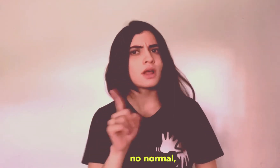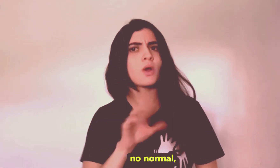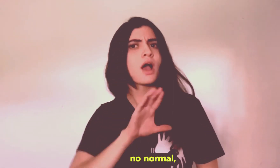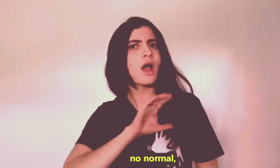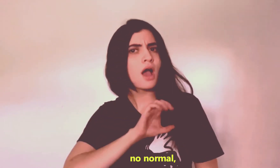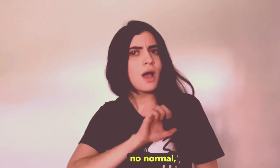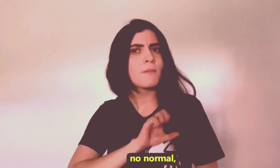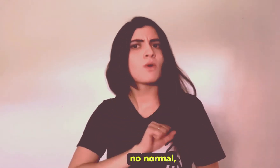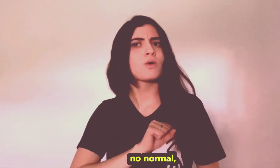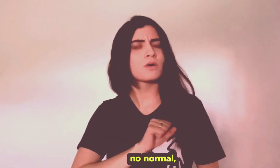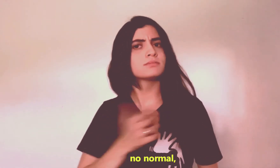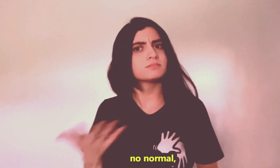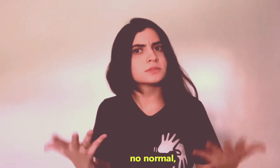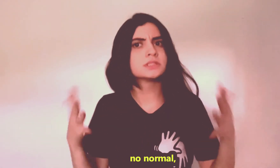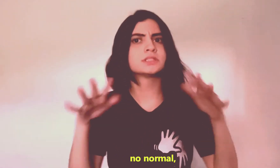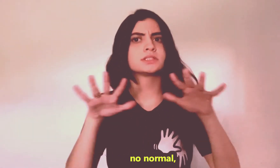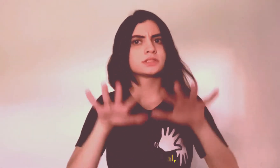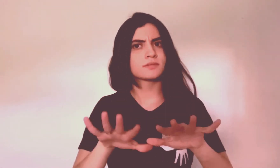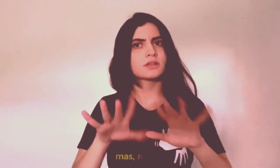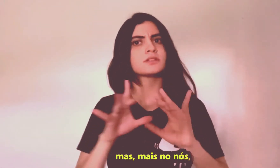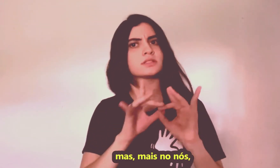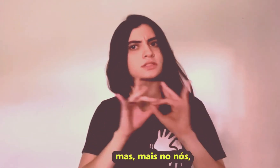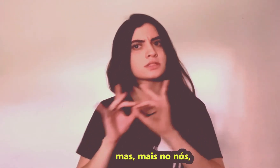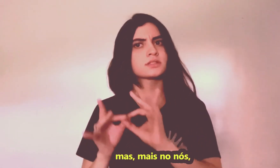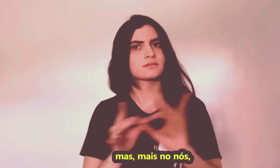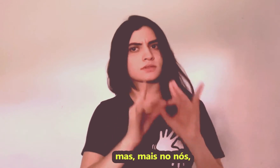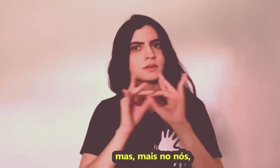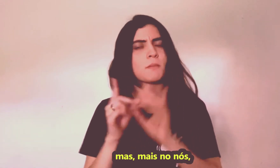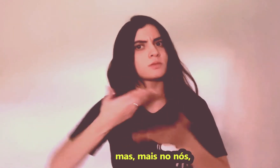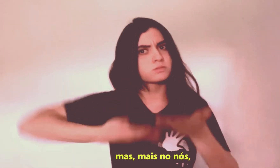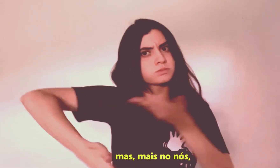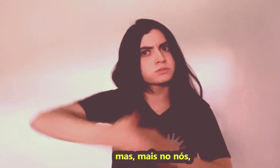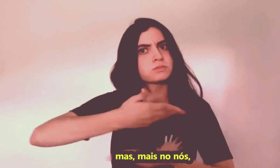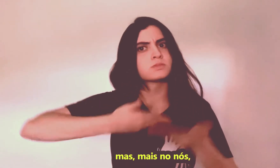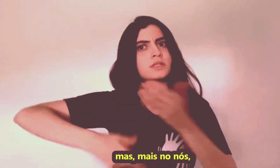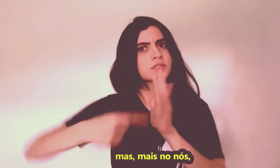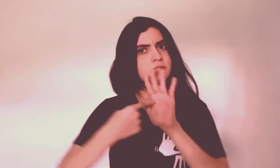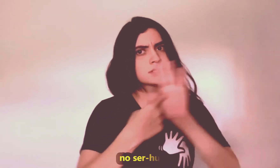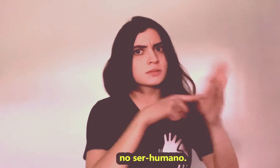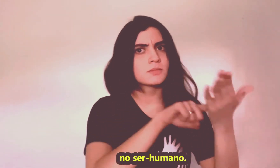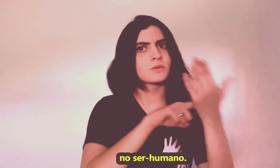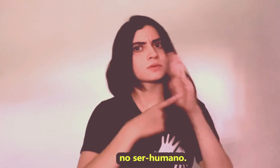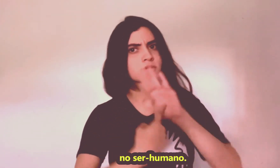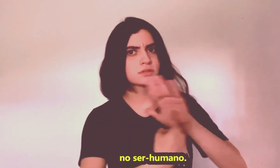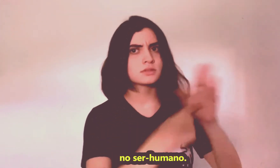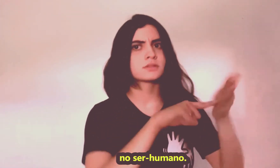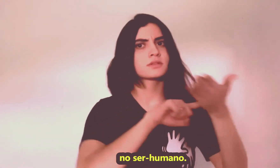normal, mas mais no nós, no ser humano.